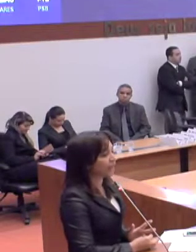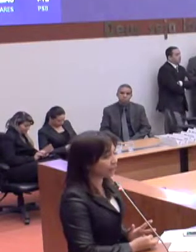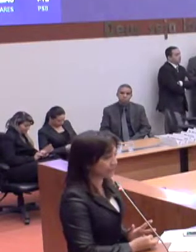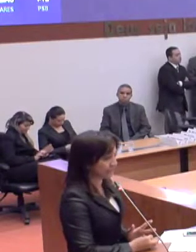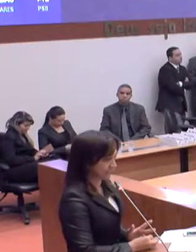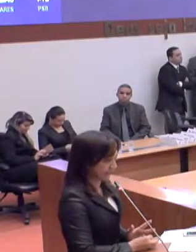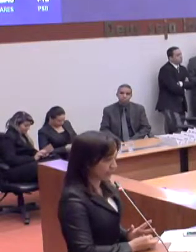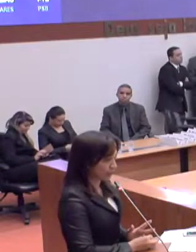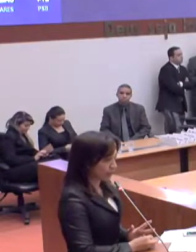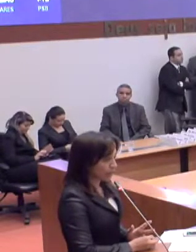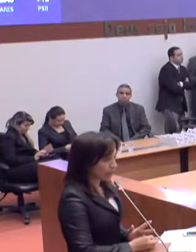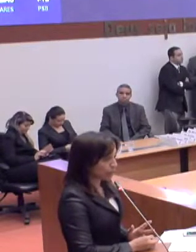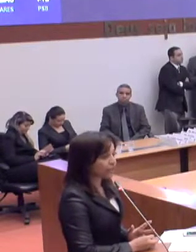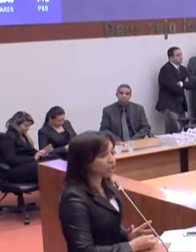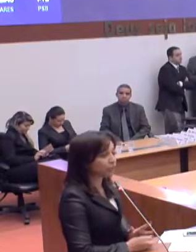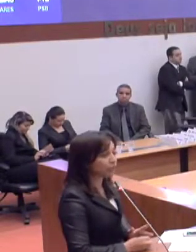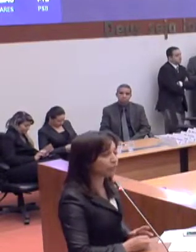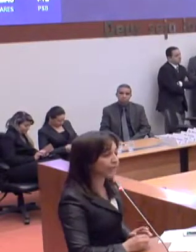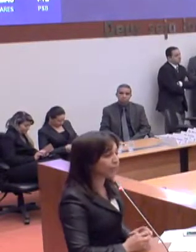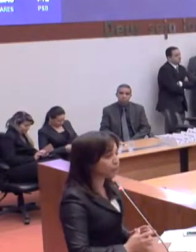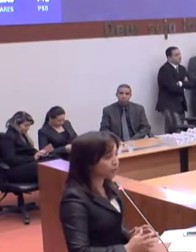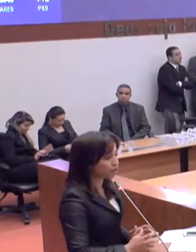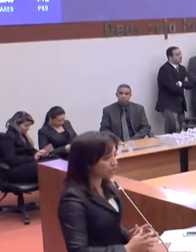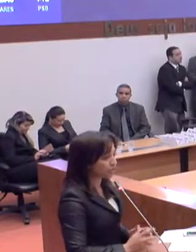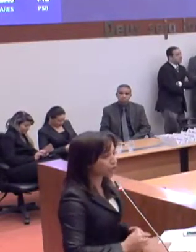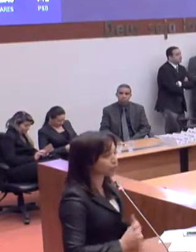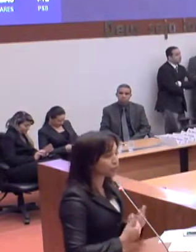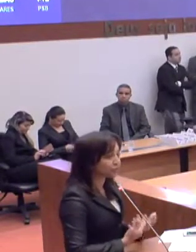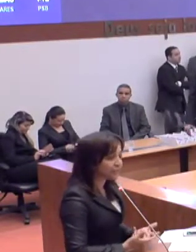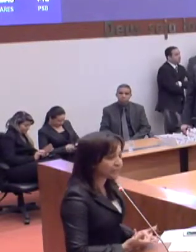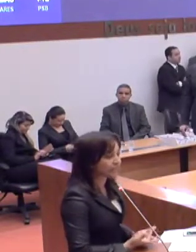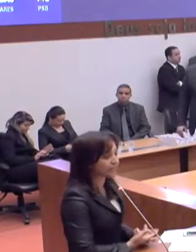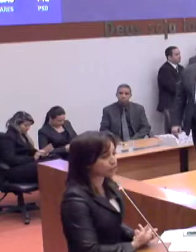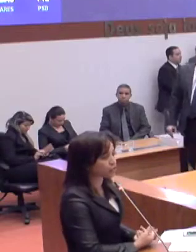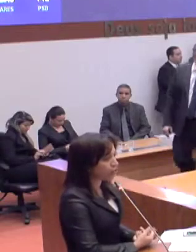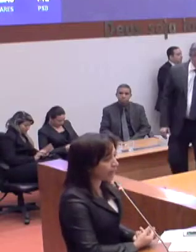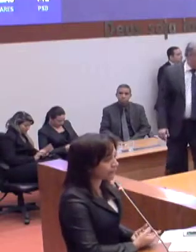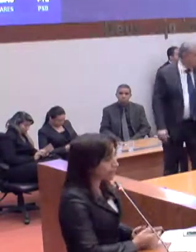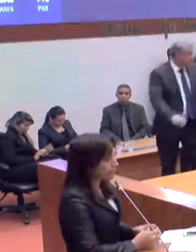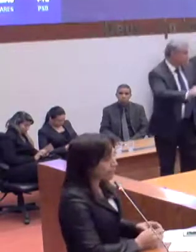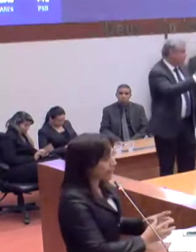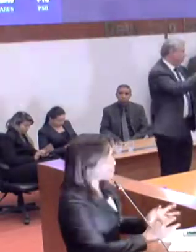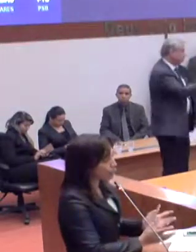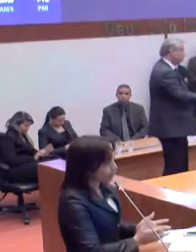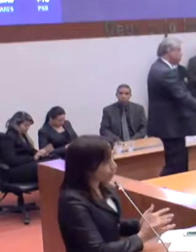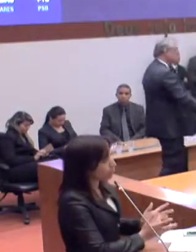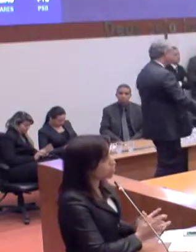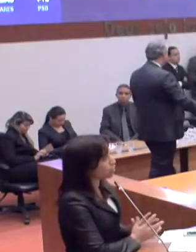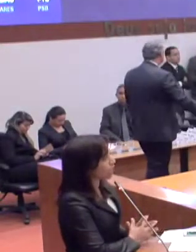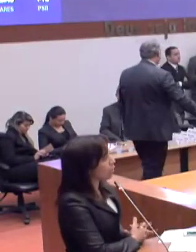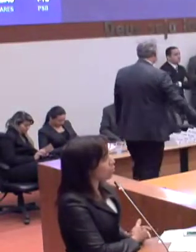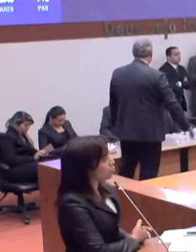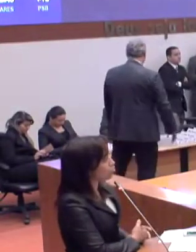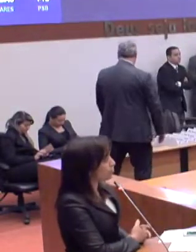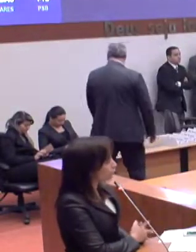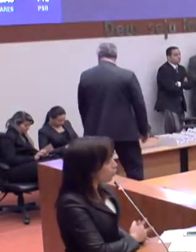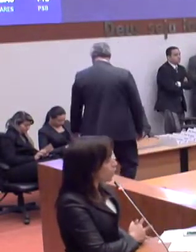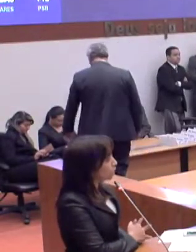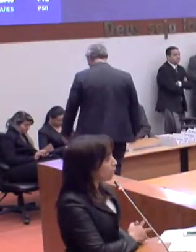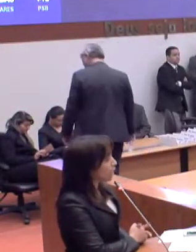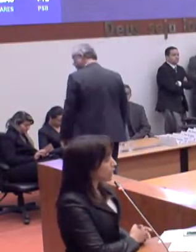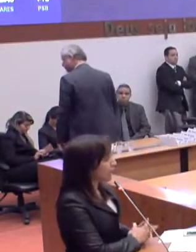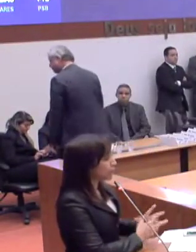investimento necessário. O investimento, desde o ponto de vista da estrutura física das escolas, para proporcionar o melhor